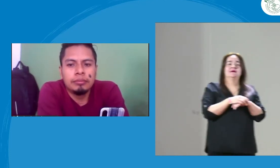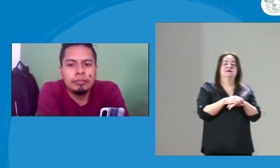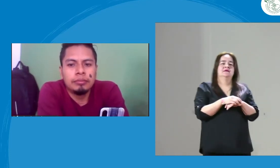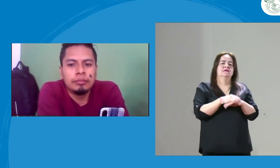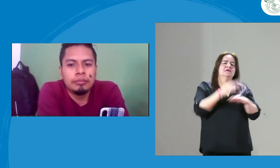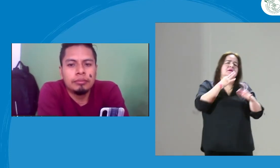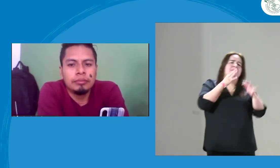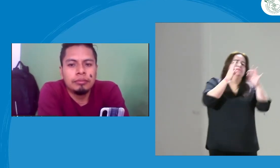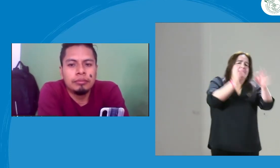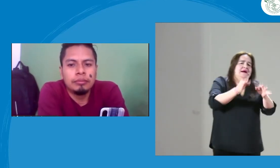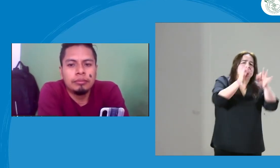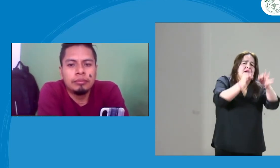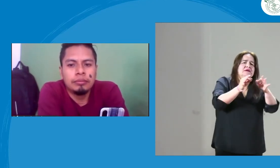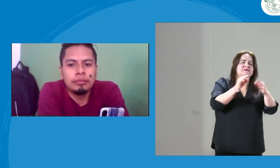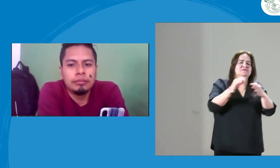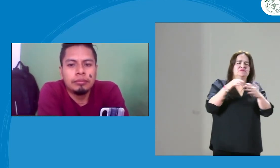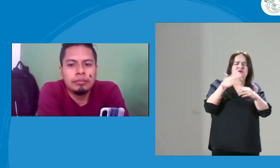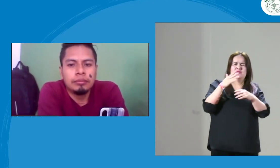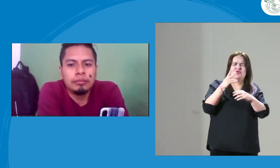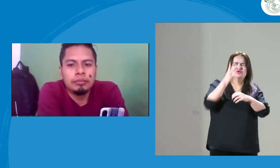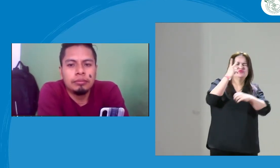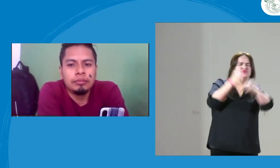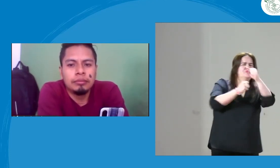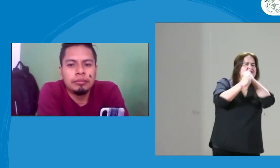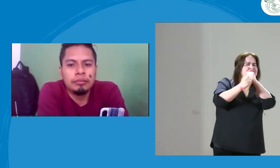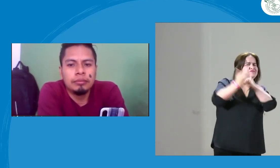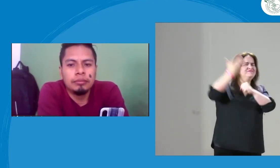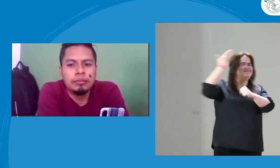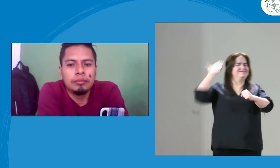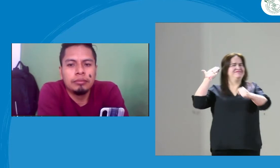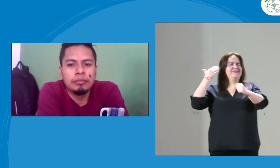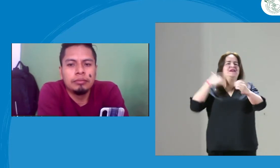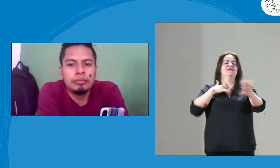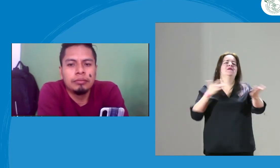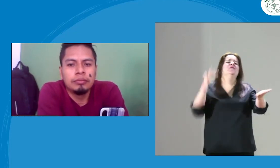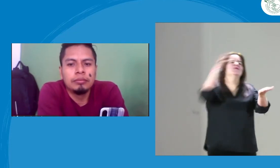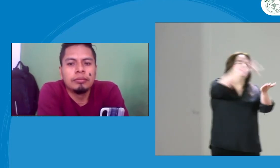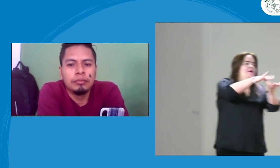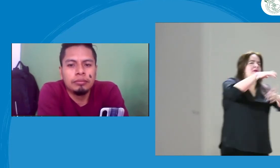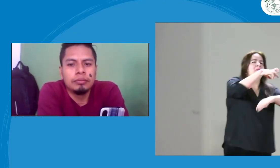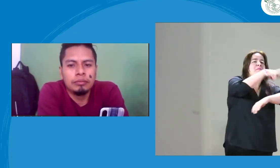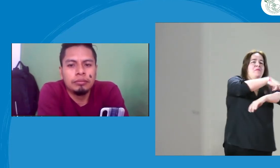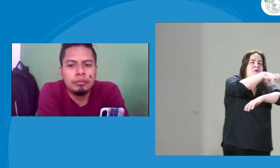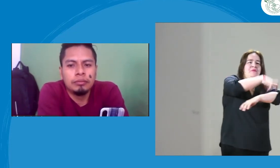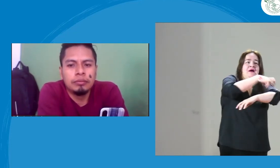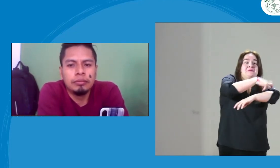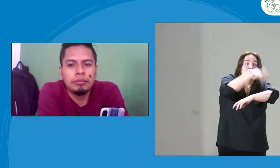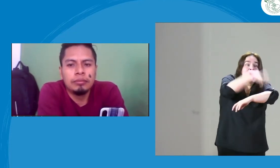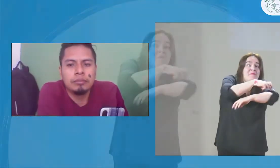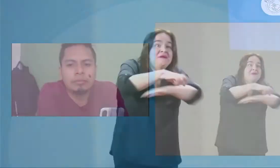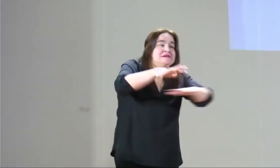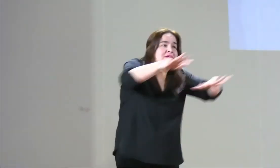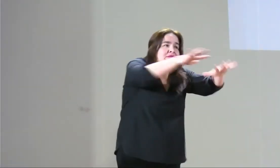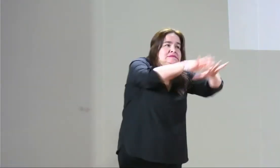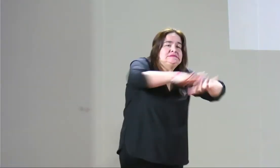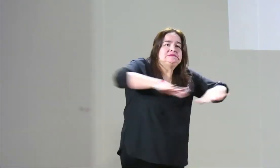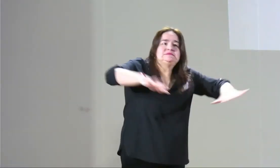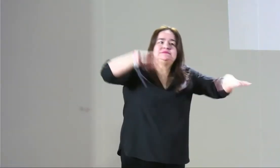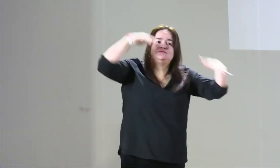Gracias Carlos, excelente pregunta, bien, yo te voy a ser muy sincera, más o menos desde hace dos